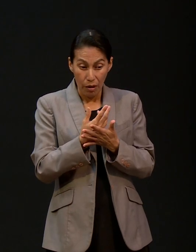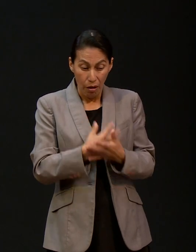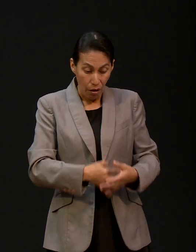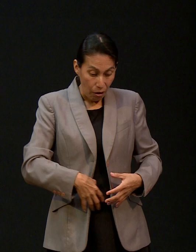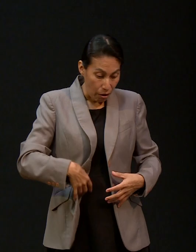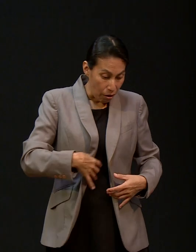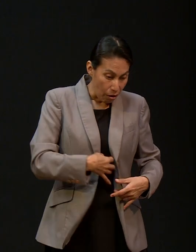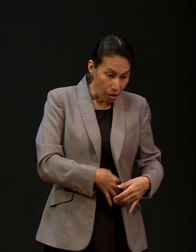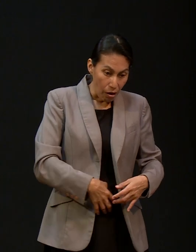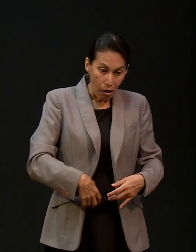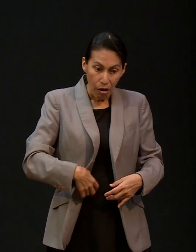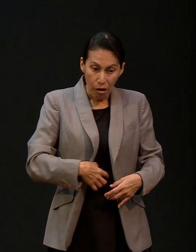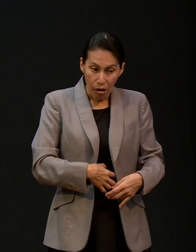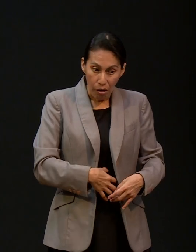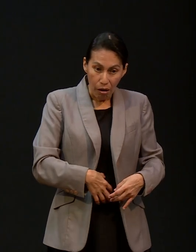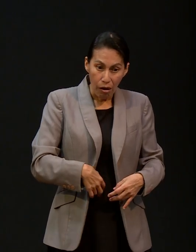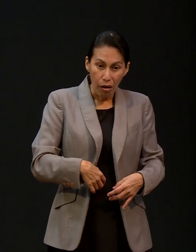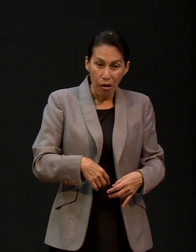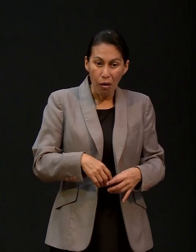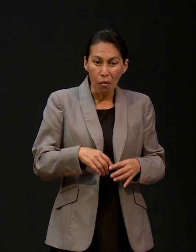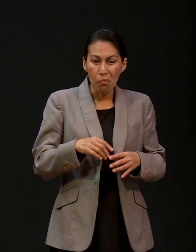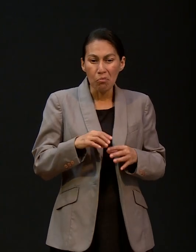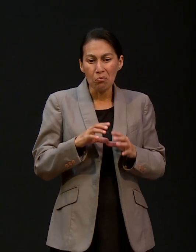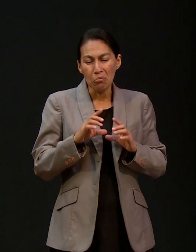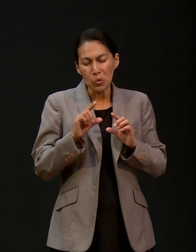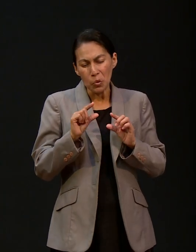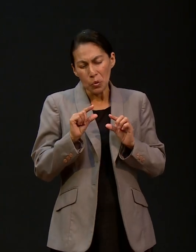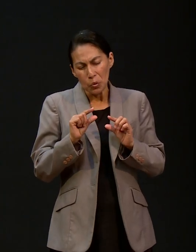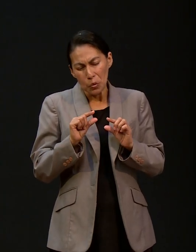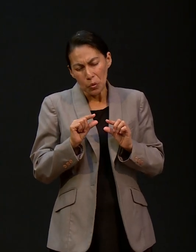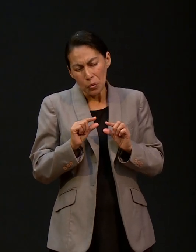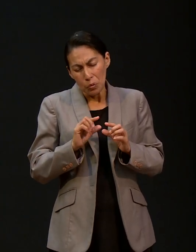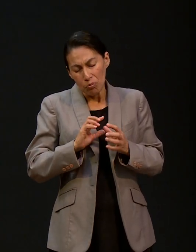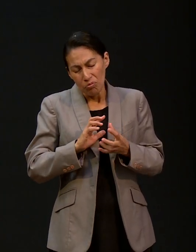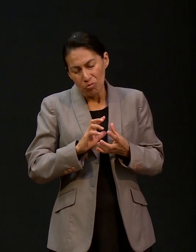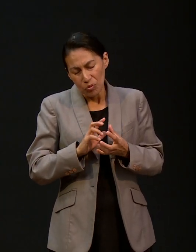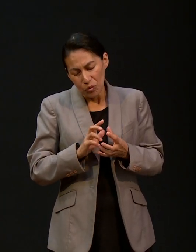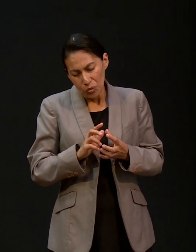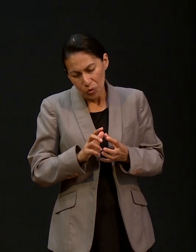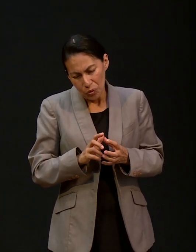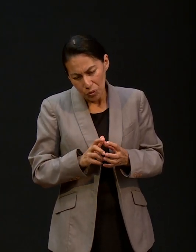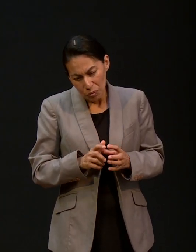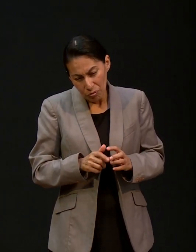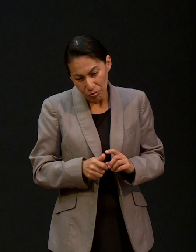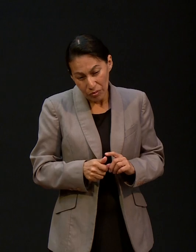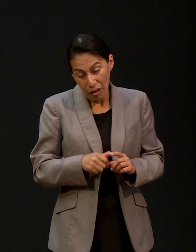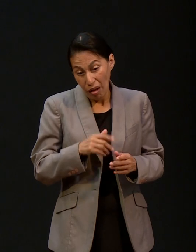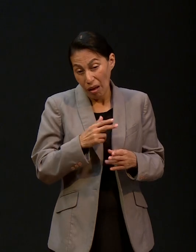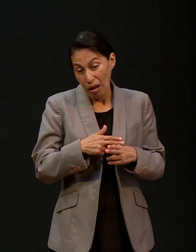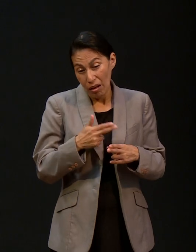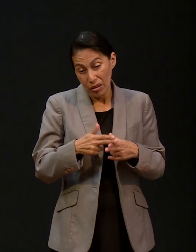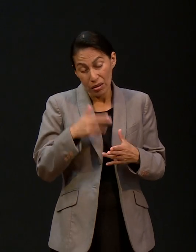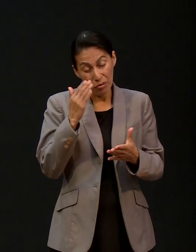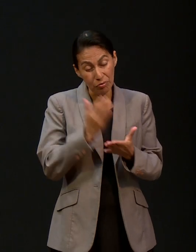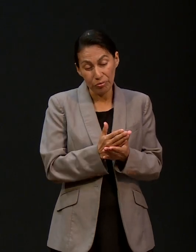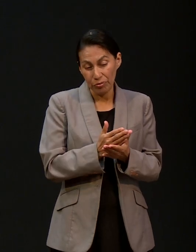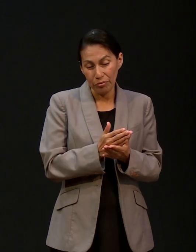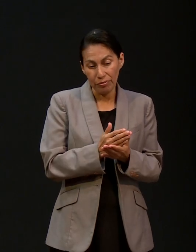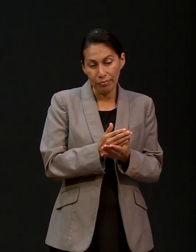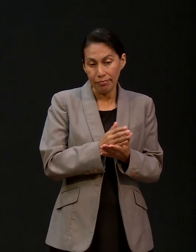órganos iban a ir cada vez deteriorándose hasta colapsar. Y que habían